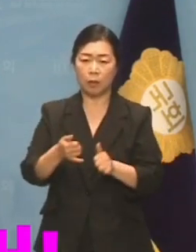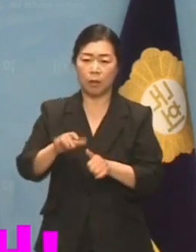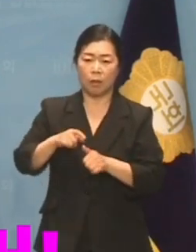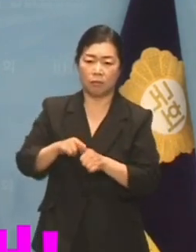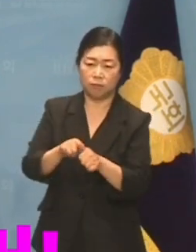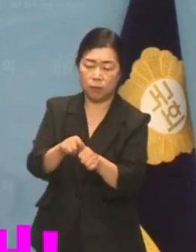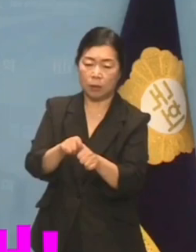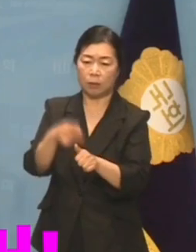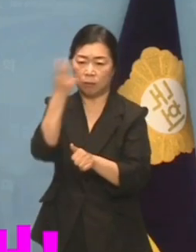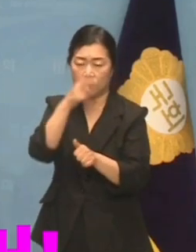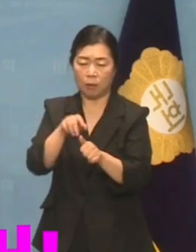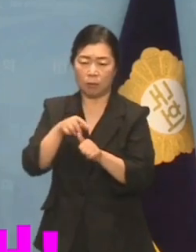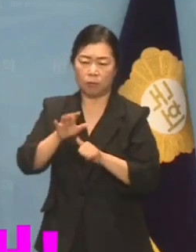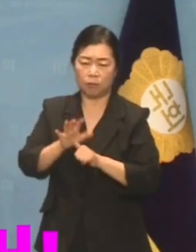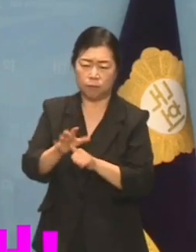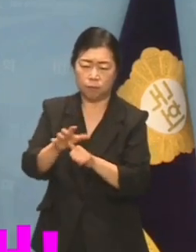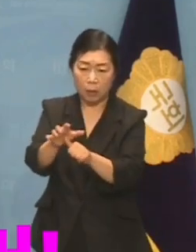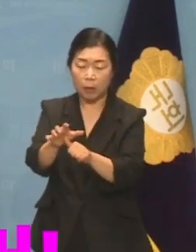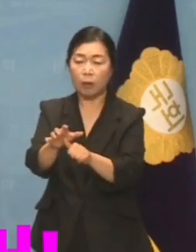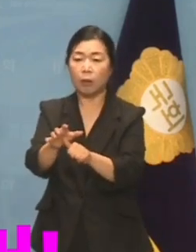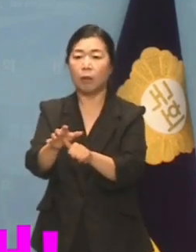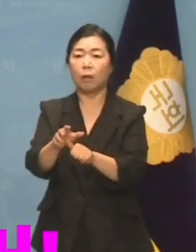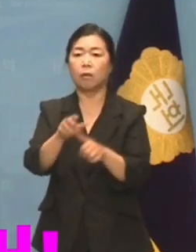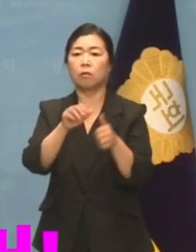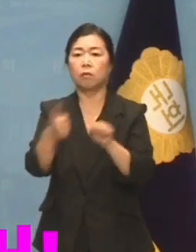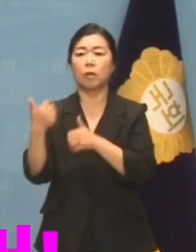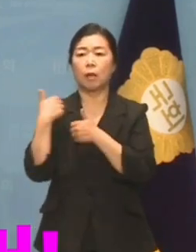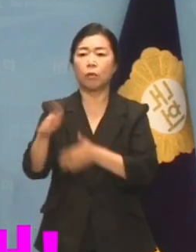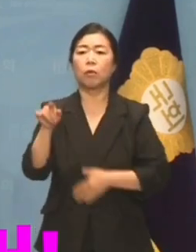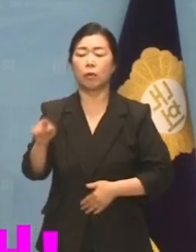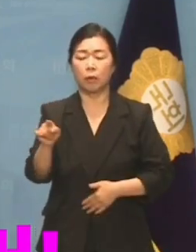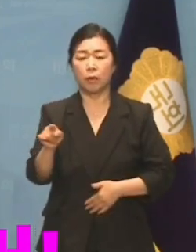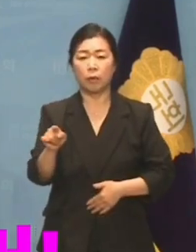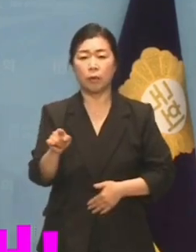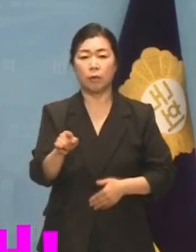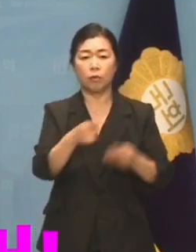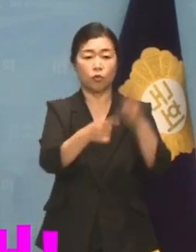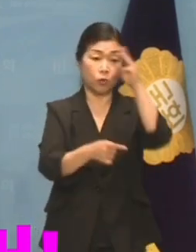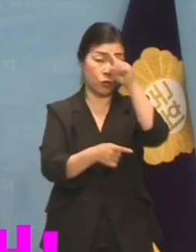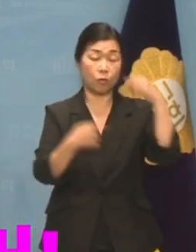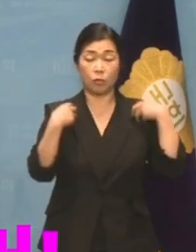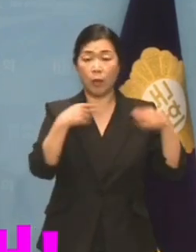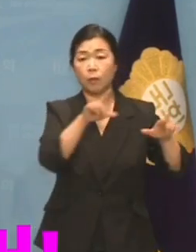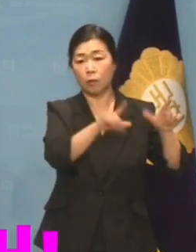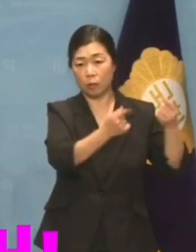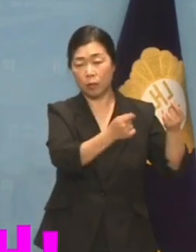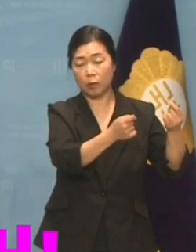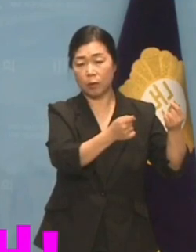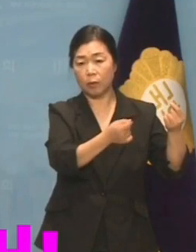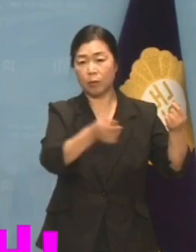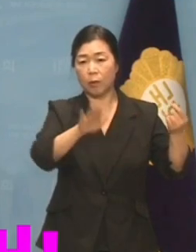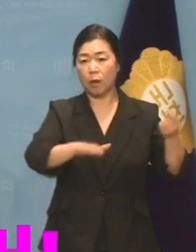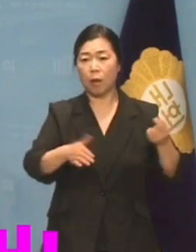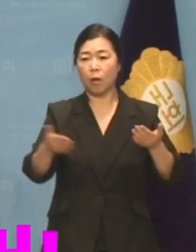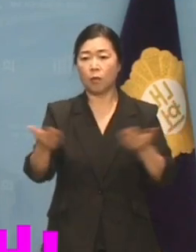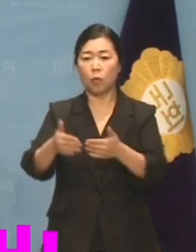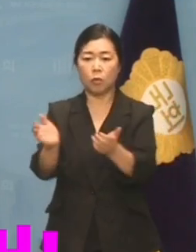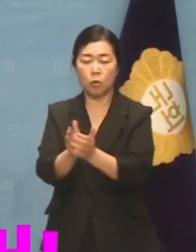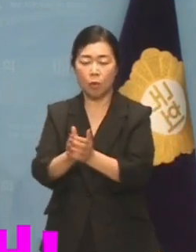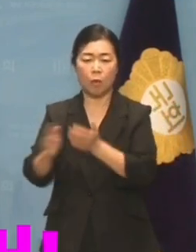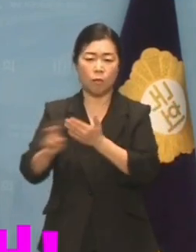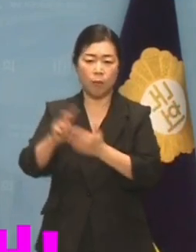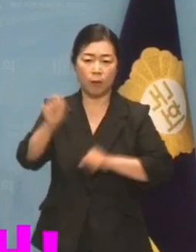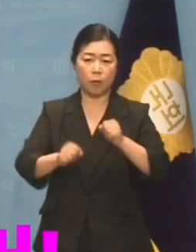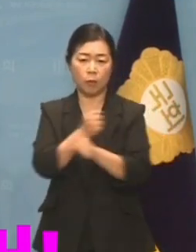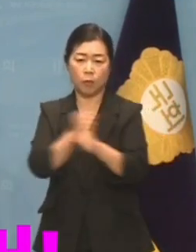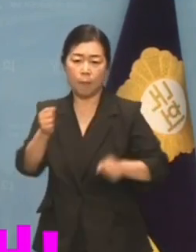윤석열 정권입니다. 하지만 윤 대통령은 조금의 반성도 없이 노조의 불법행위를 용납하지 않겠다며